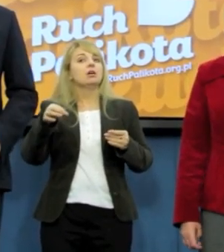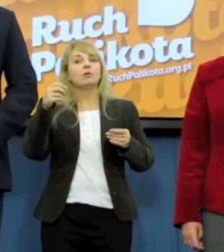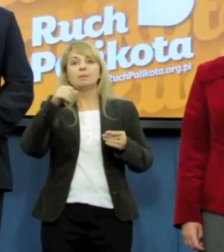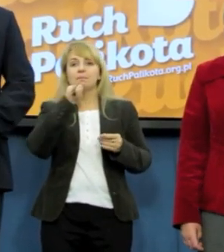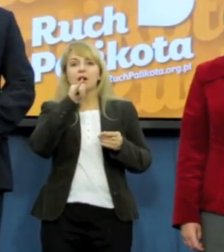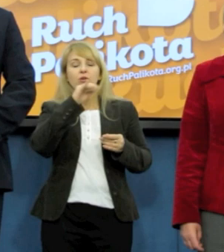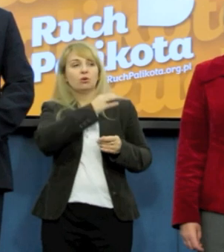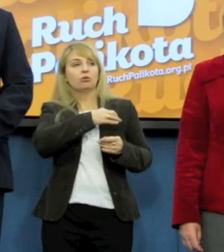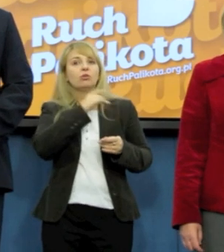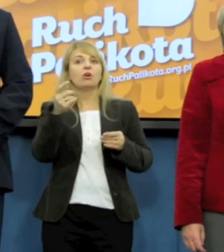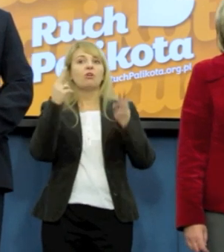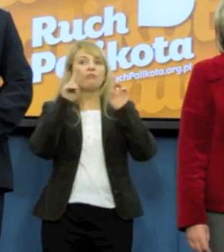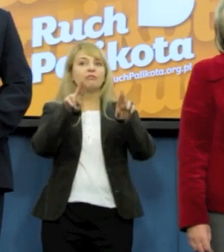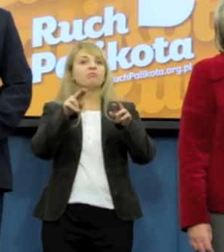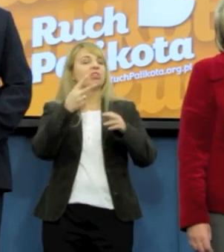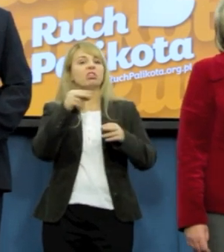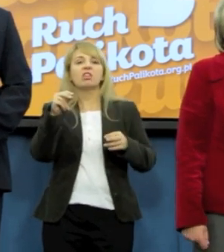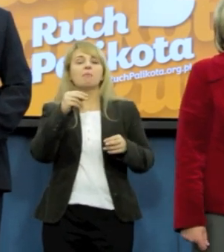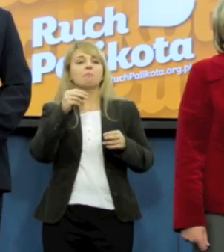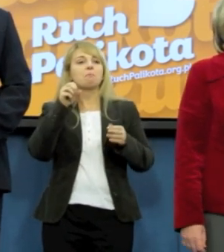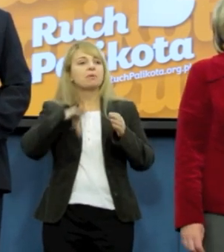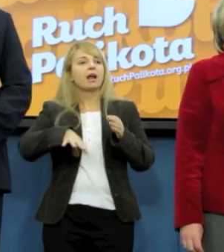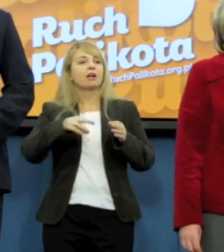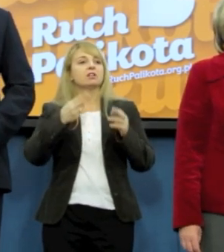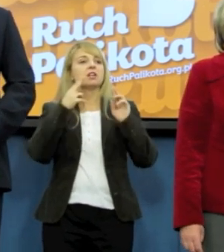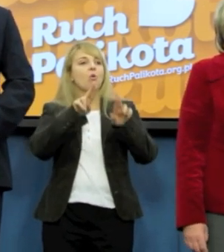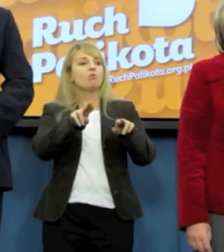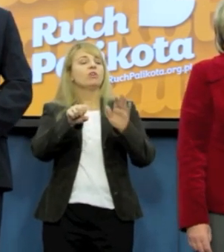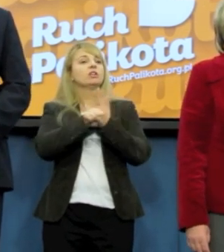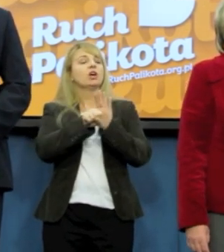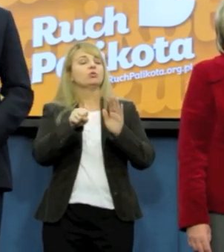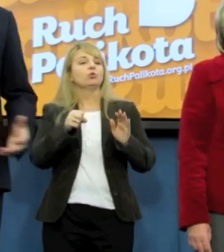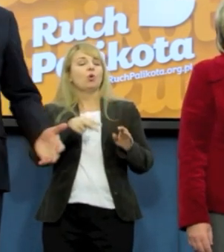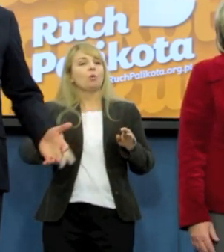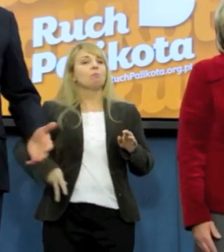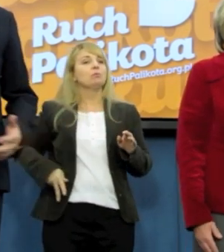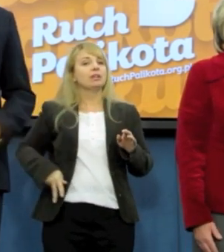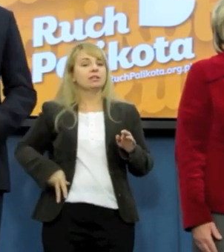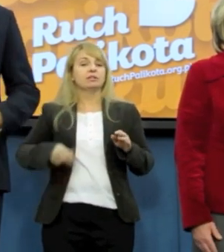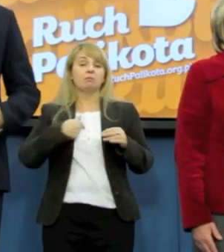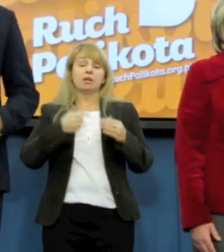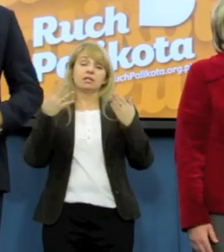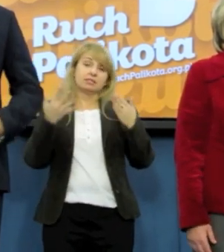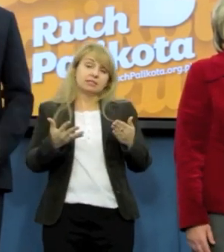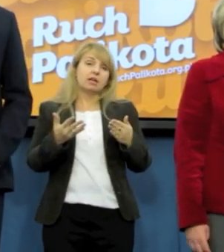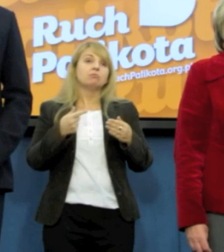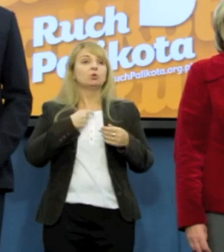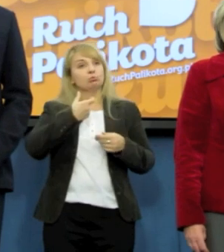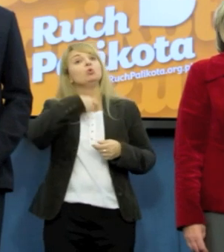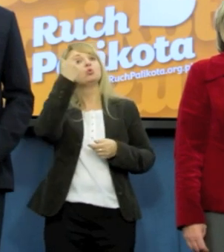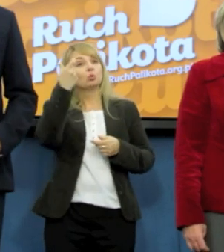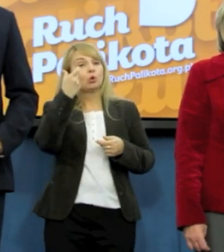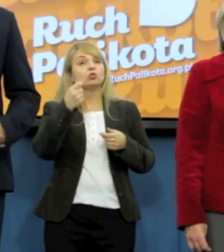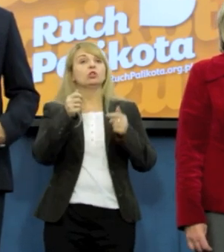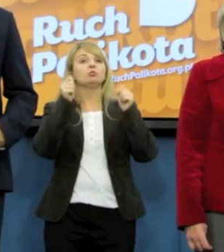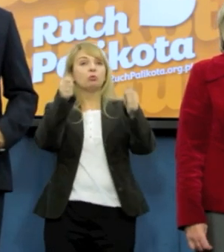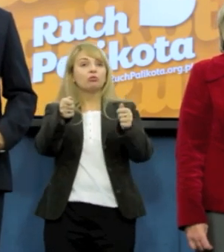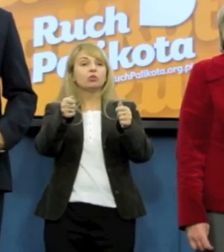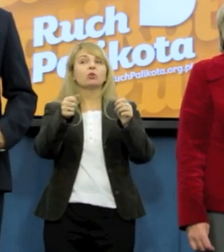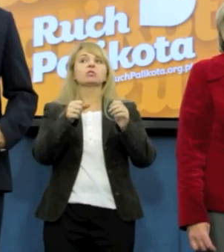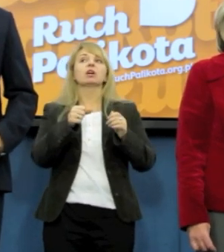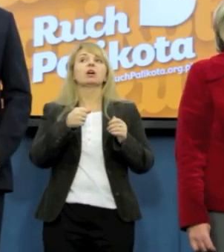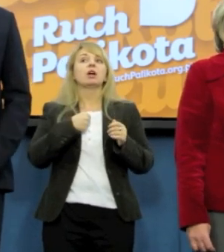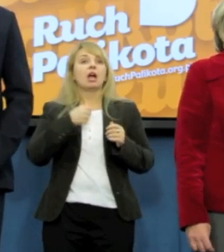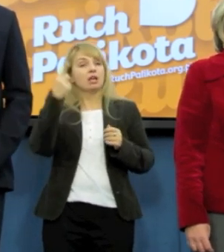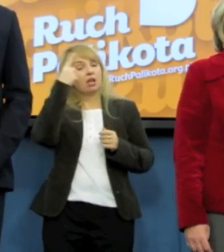Myśmy się wrócili do Sojuszu Lewizy Demokradycznej z prośbą o podpisanie. Ku mojemu, na razie zdziwieniu, choć mam nadzieję, że to